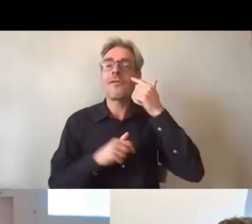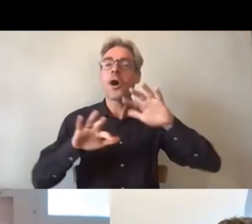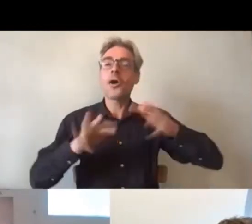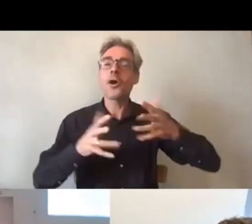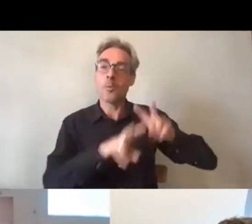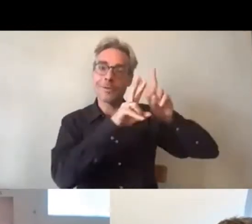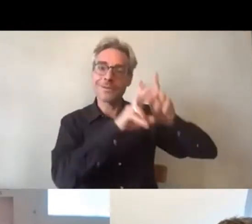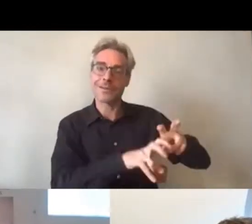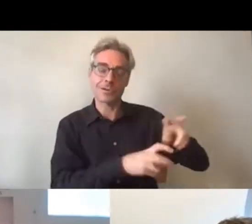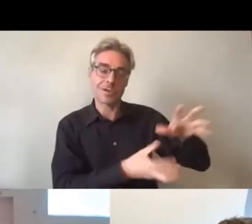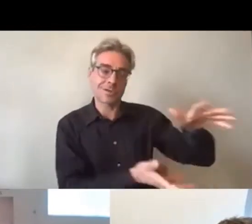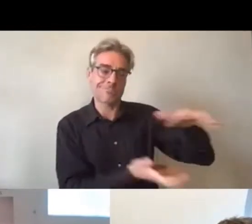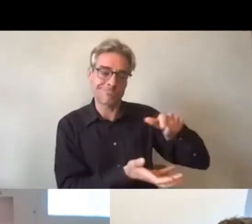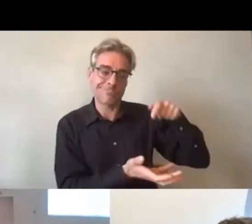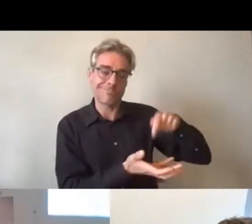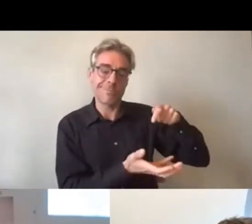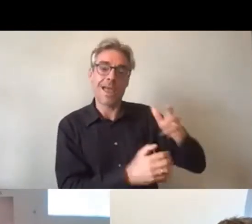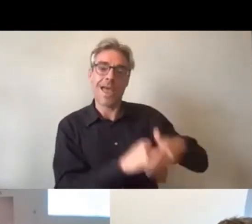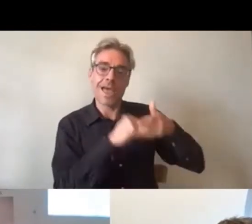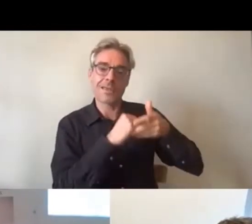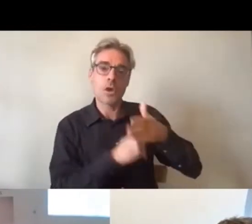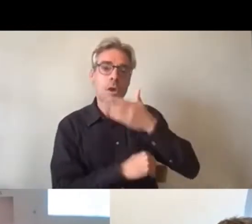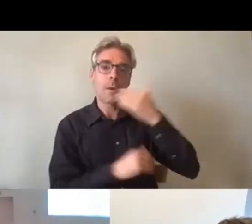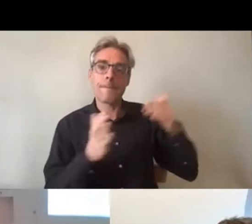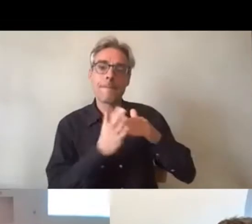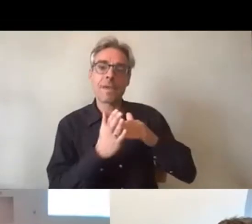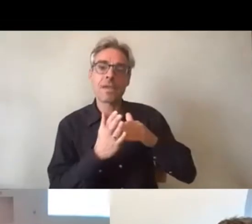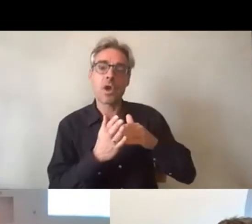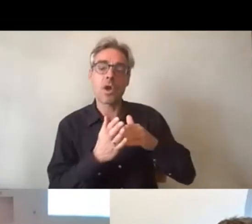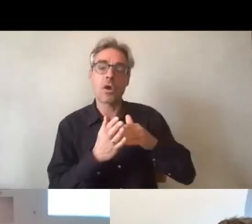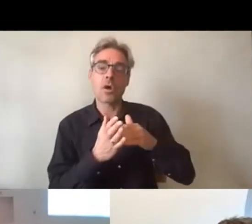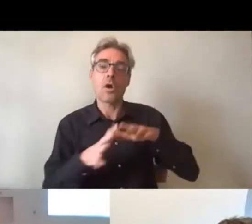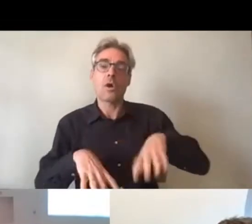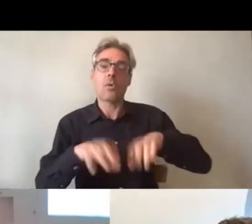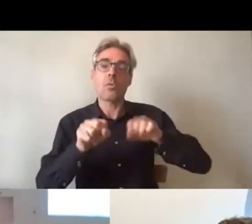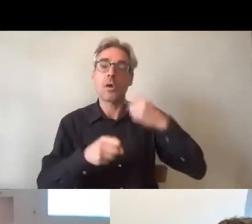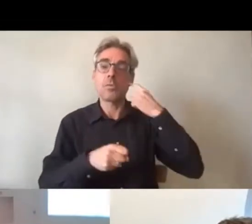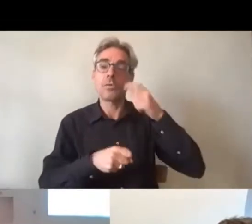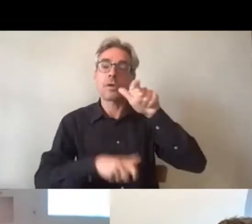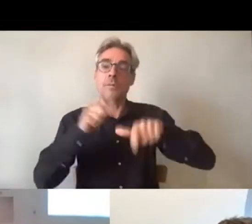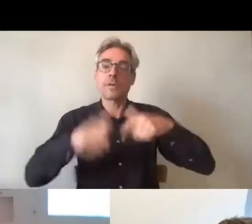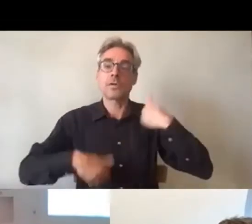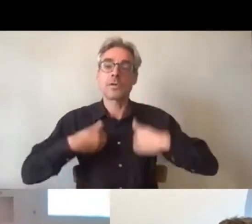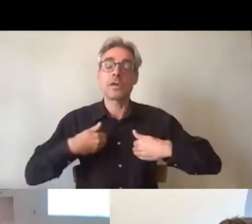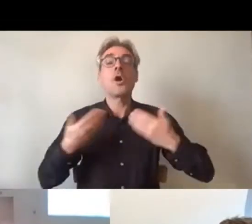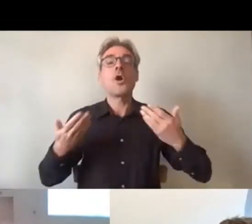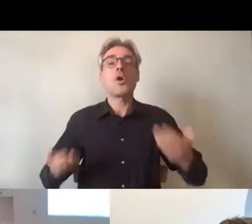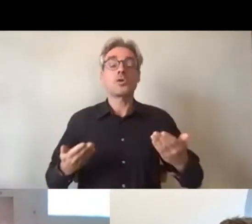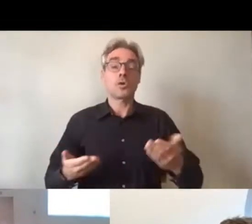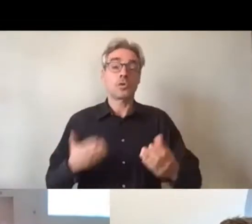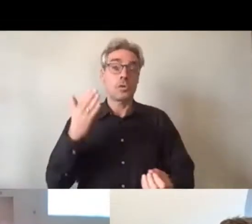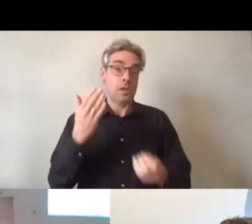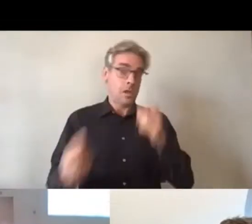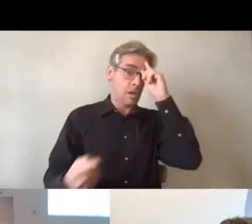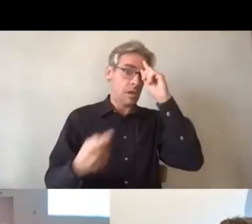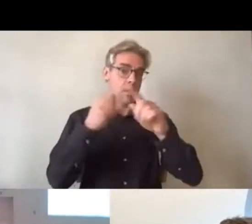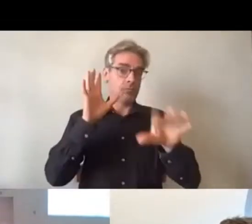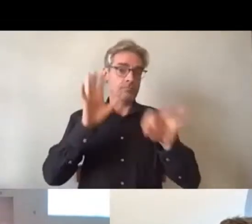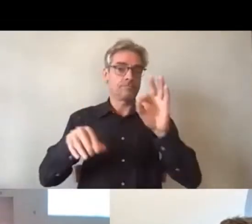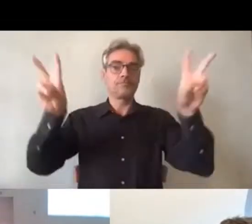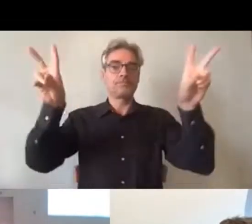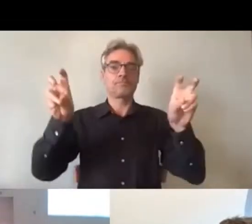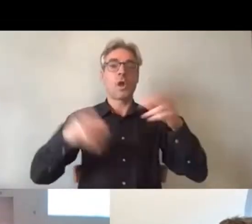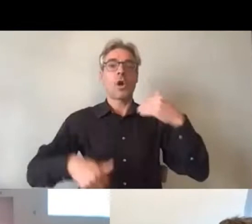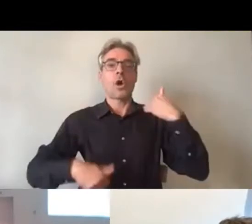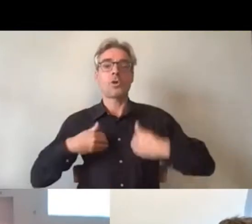travaux peuvent contribuer à améliorer les questions d'emploi des personnes handicapées. Aujourd'hui, nous avons choisi un thème qui est handicap et emploi,